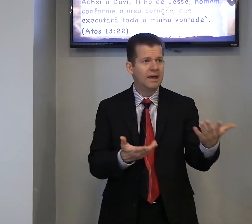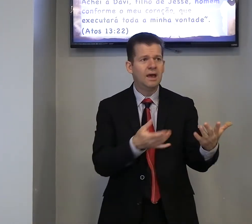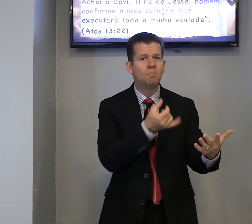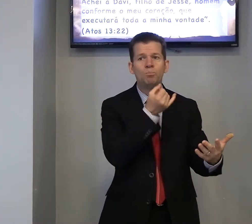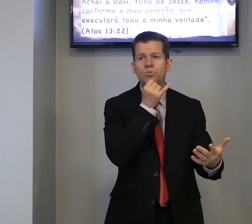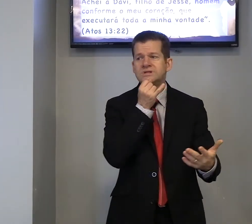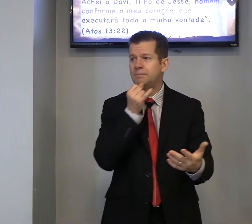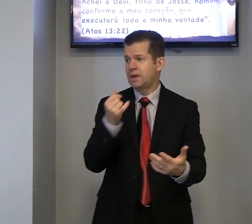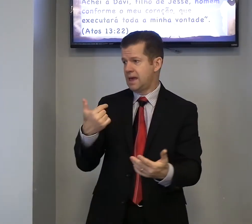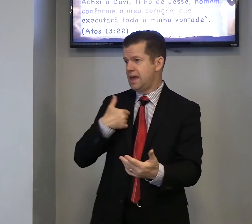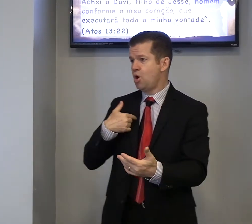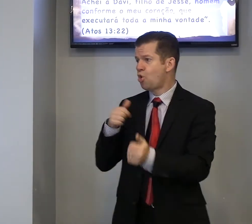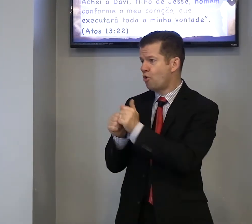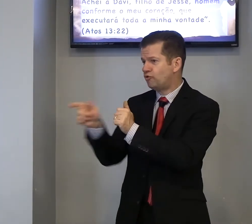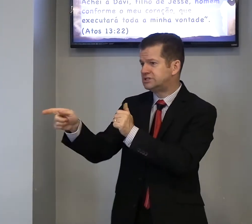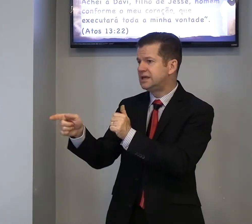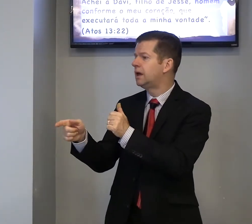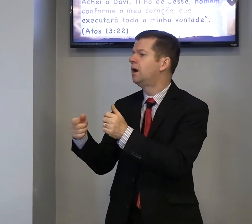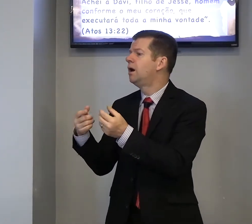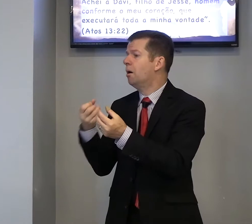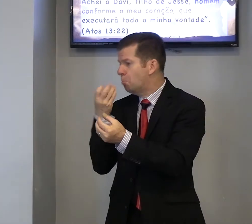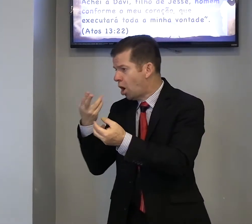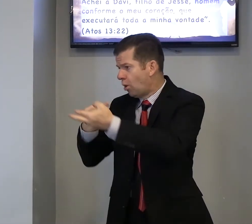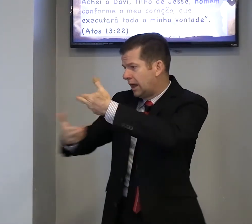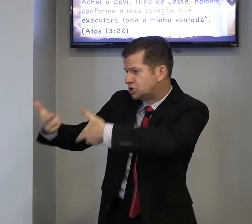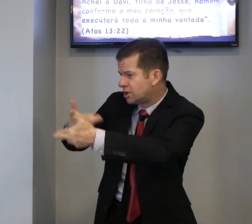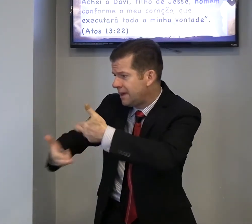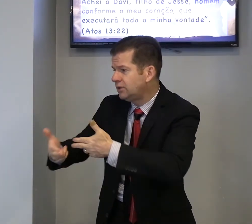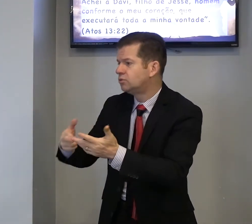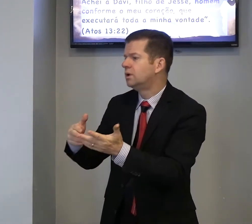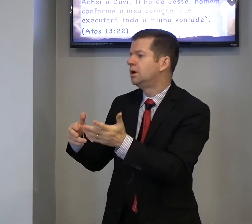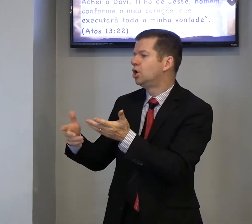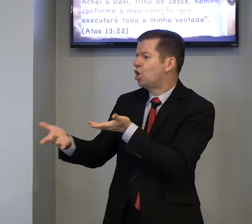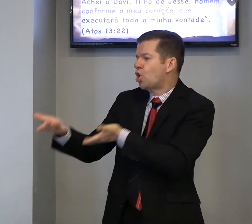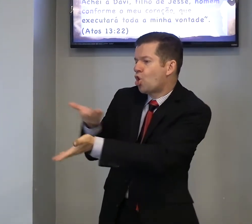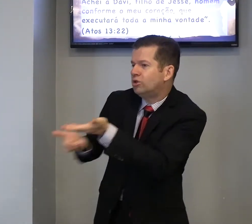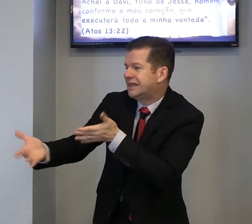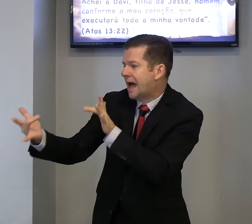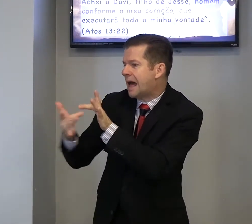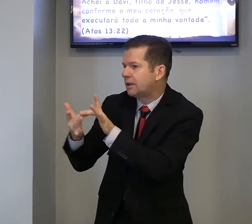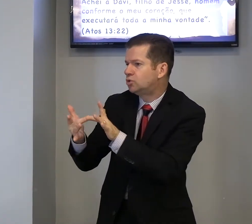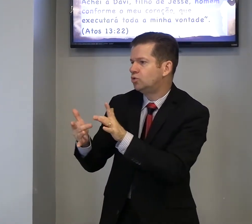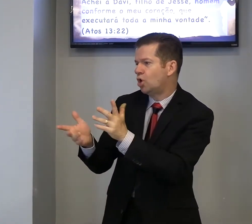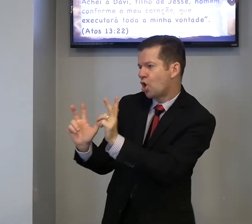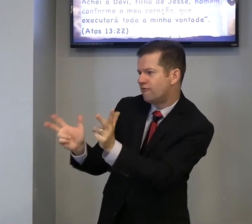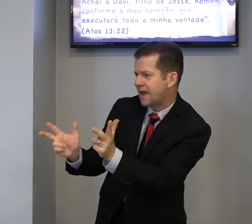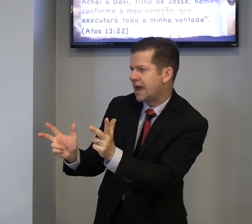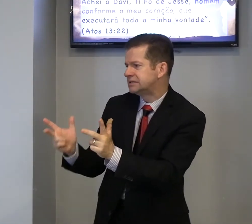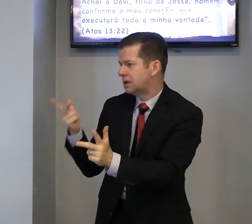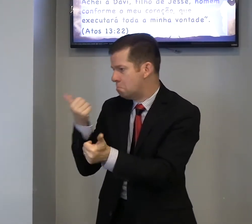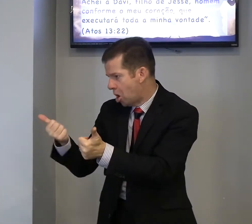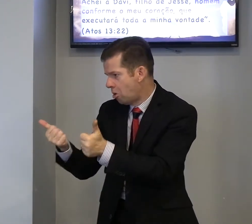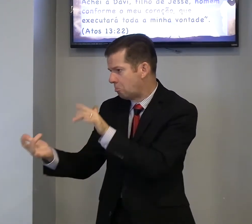por exemplo, eu com você, bom relacionamento, contato, conversa, bom,